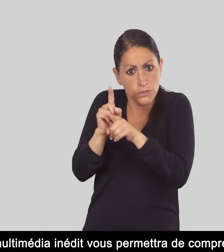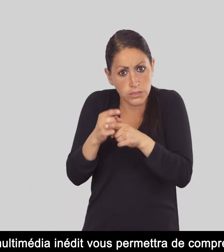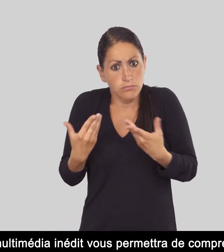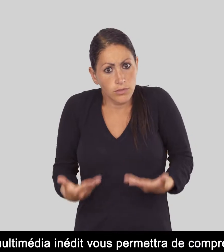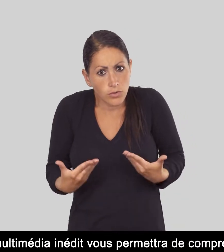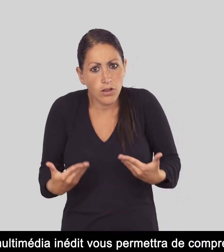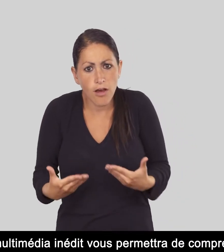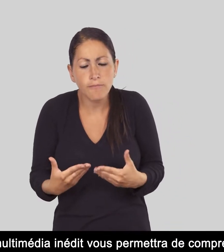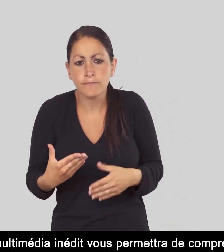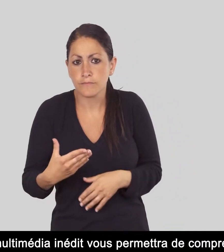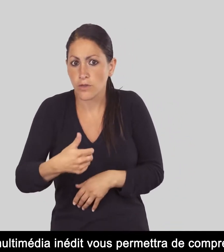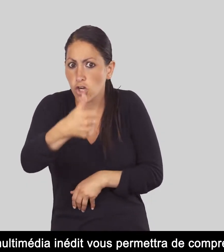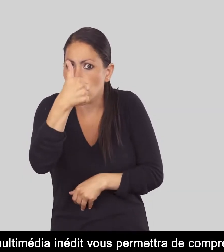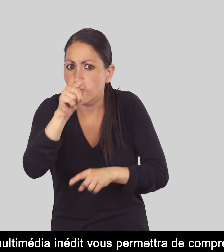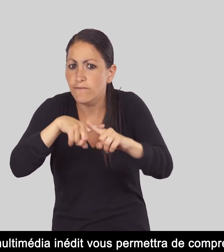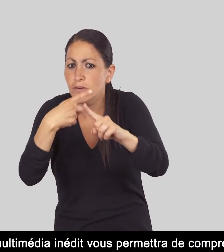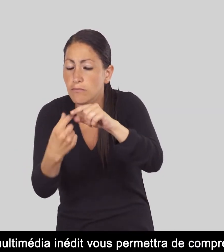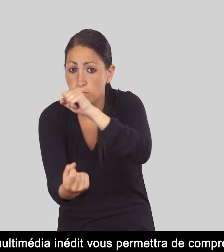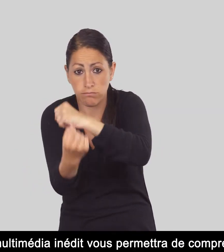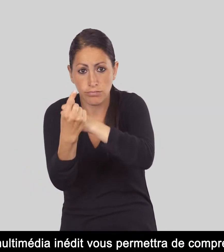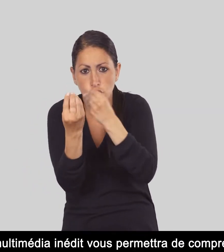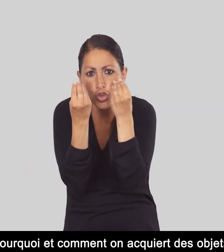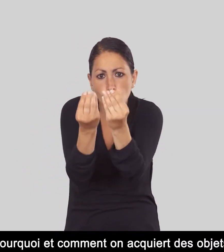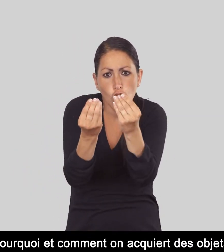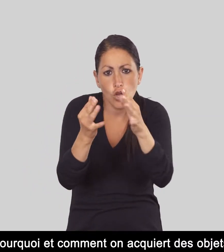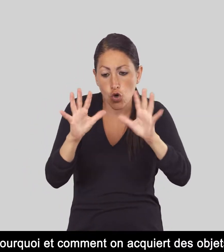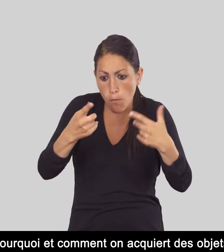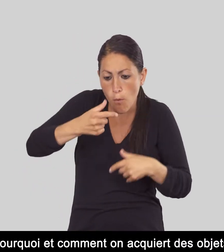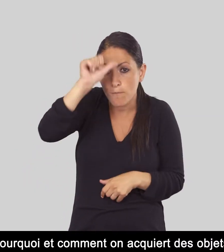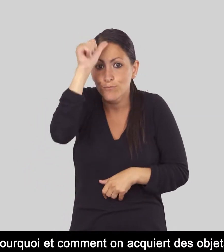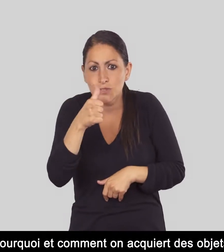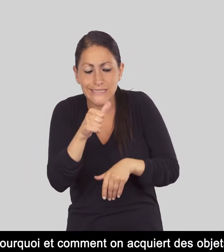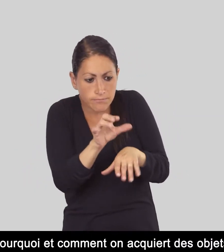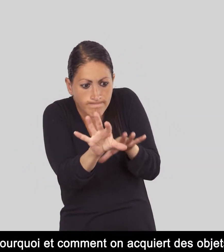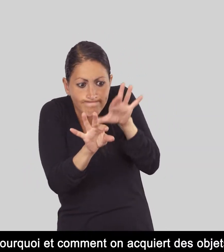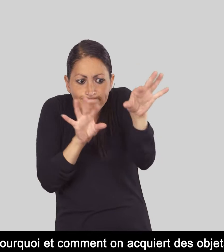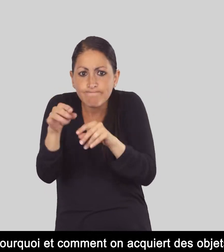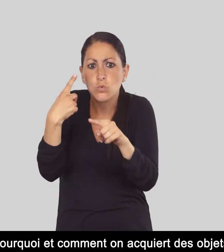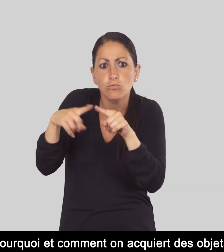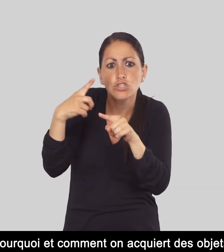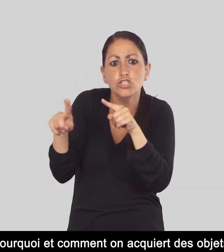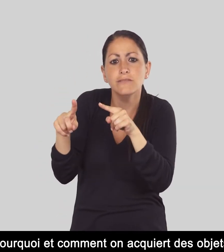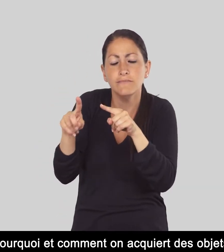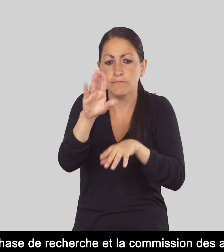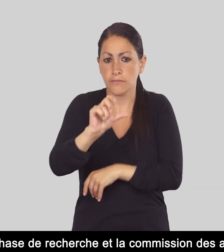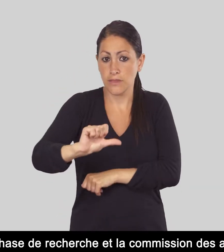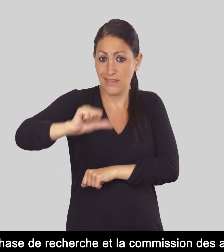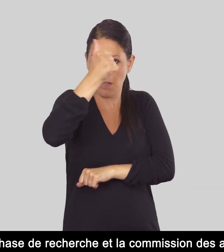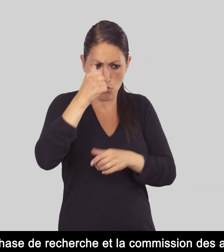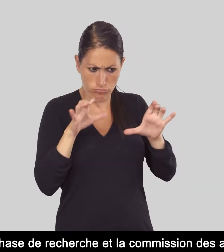Un multimédia inédit vous permettra de comprendre pourquoi et comment on acquiert des objets depuis la phase